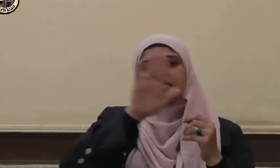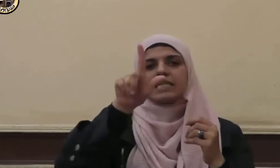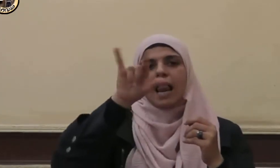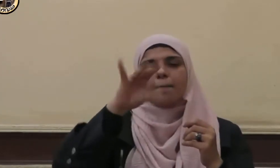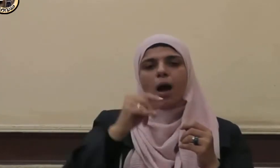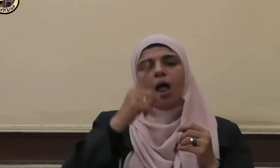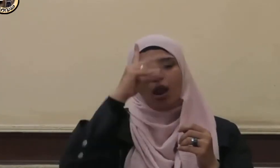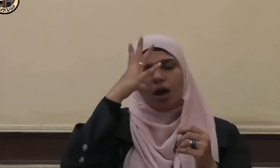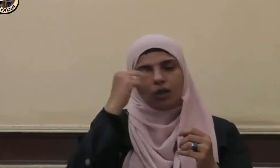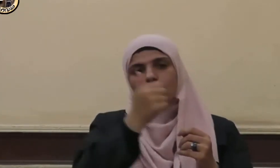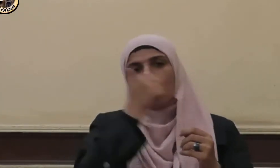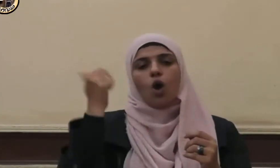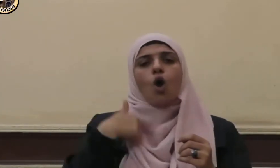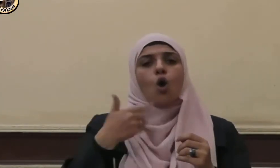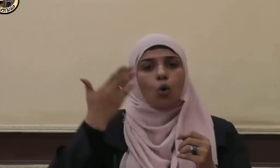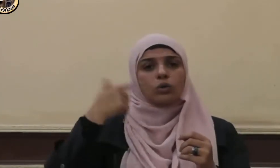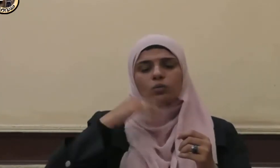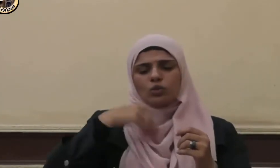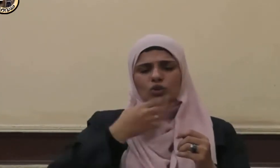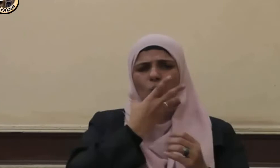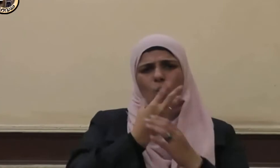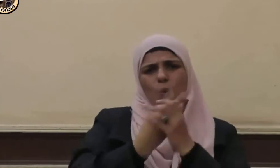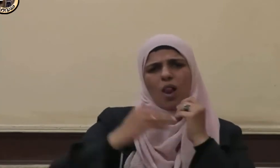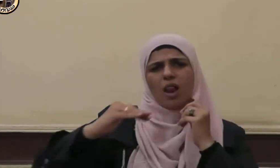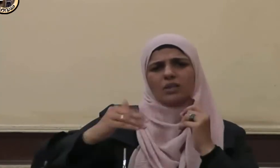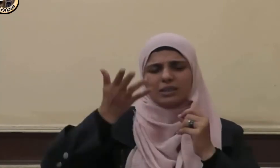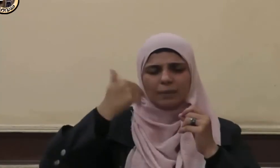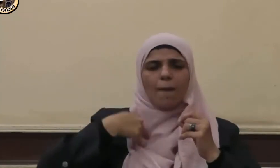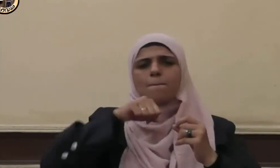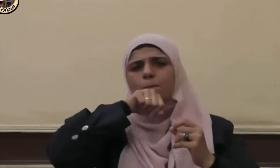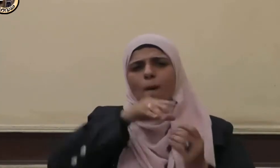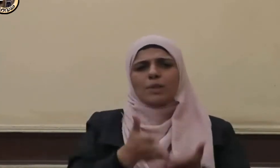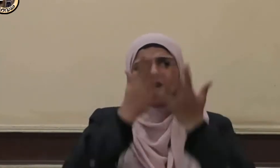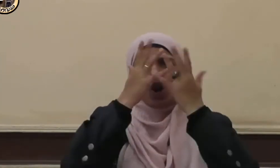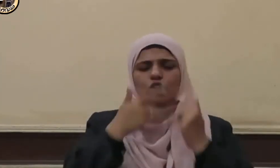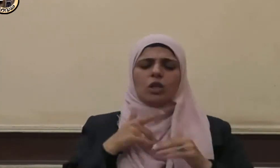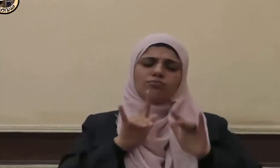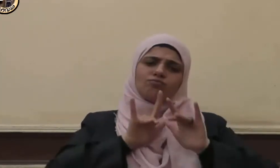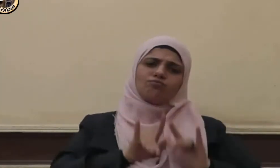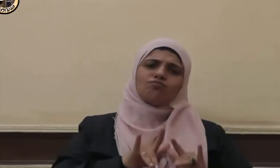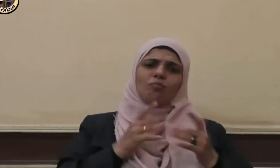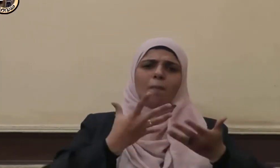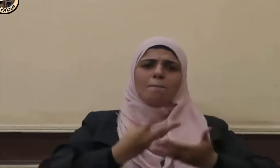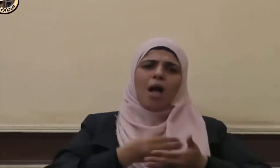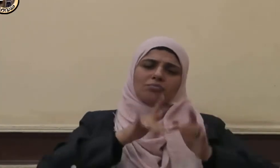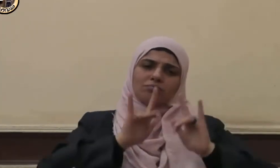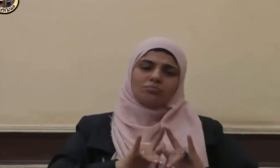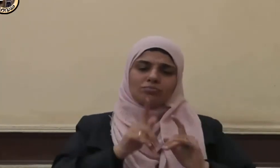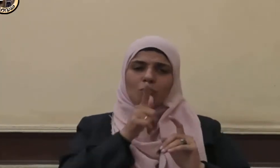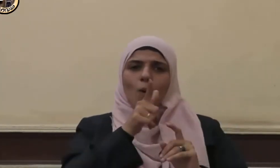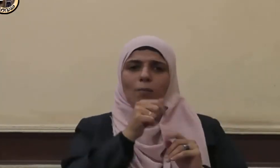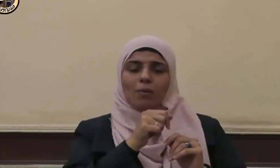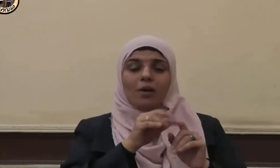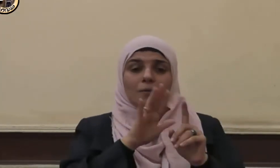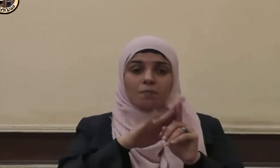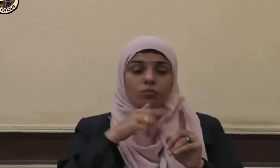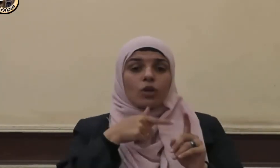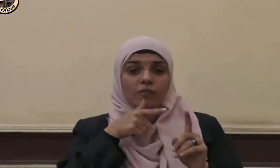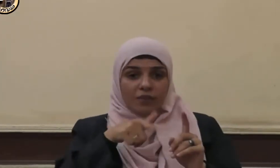كنت خلاما في حجر رسول الله صلى الله عليه وسلم وكانت يدي